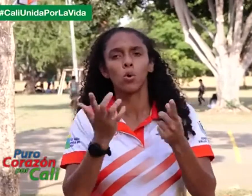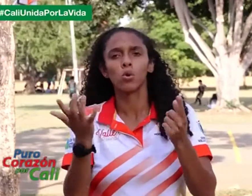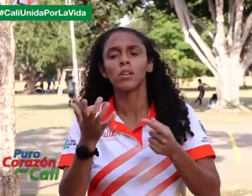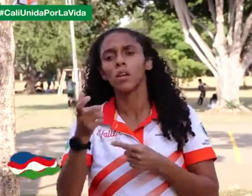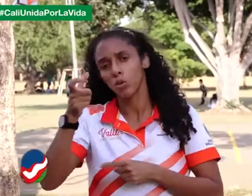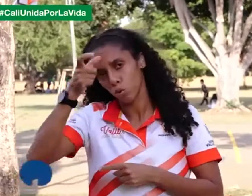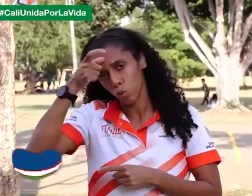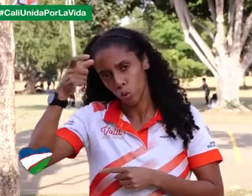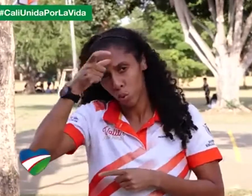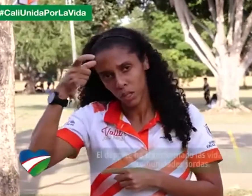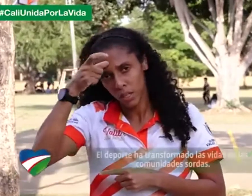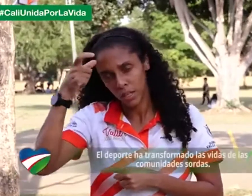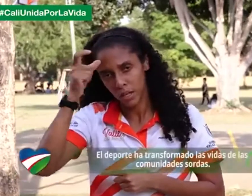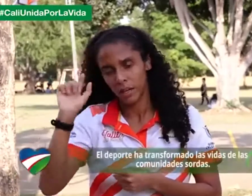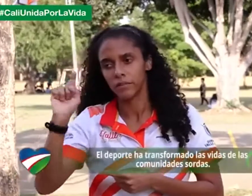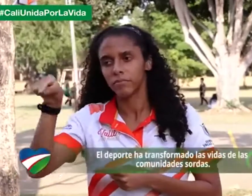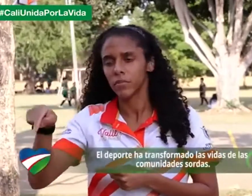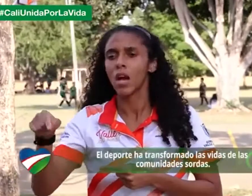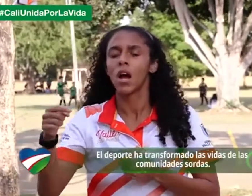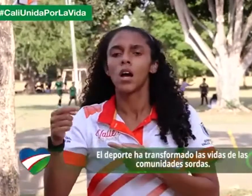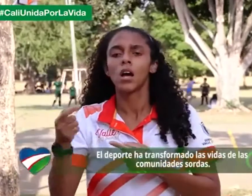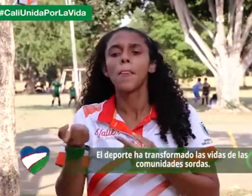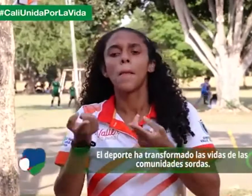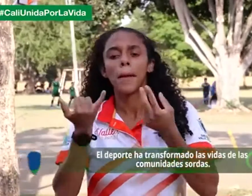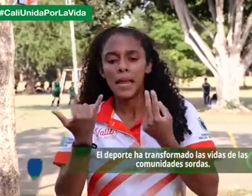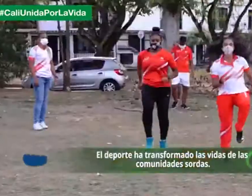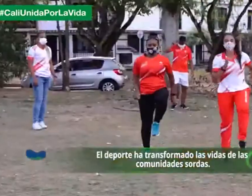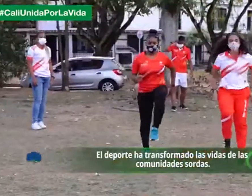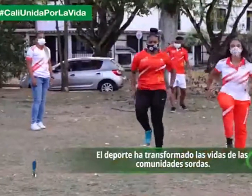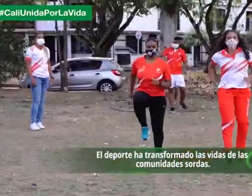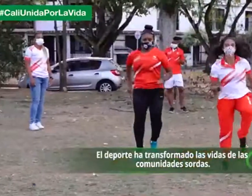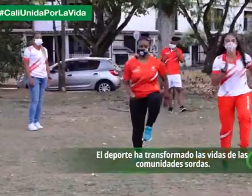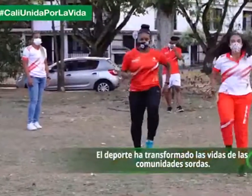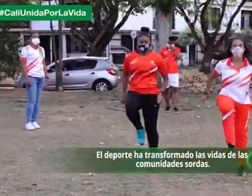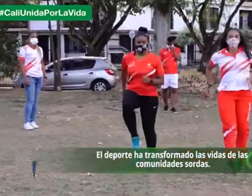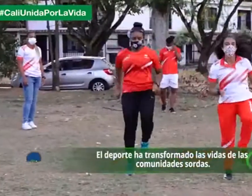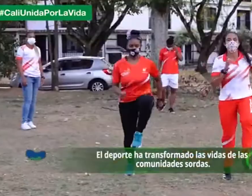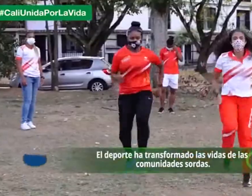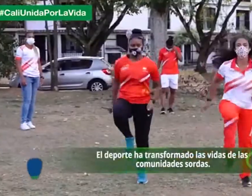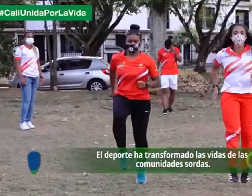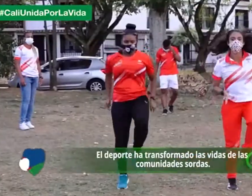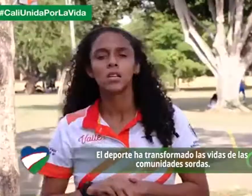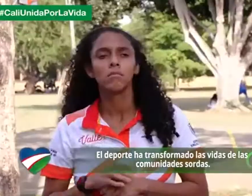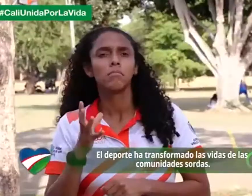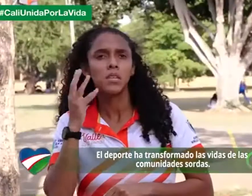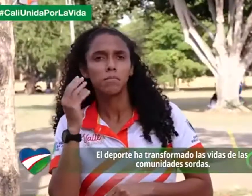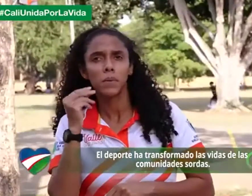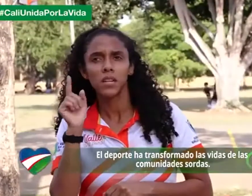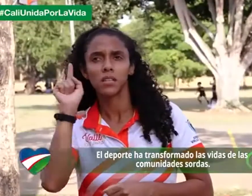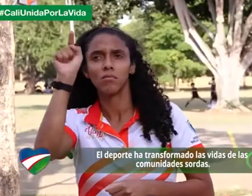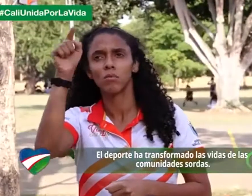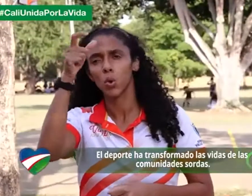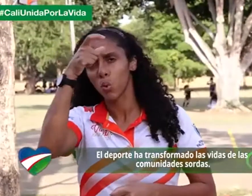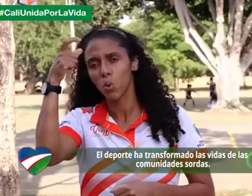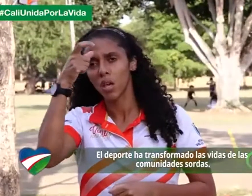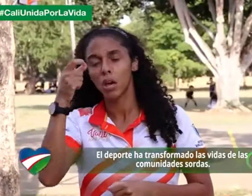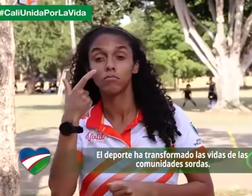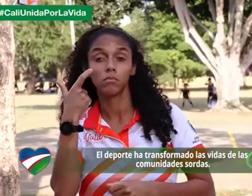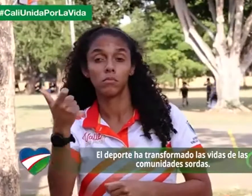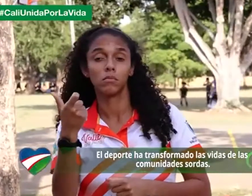deporte. He viajado a Turquía, donde participé en las competencias de DEAF